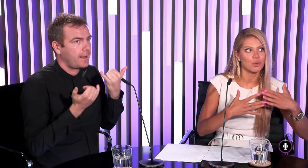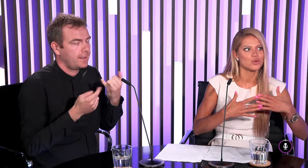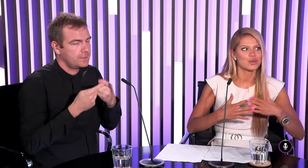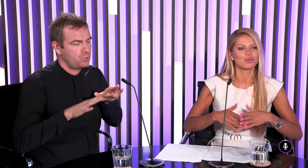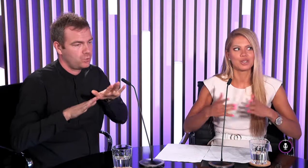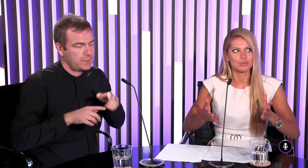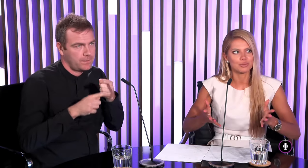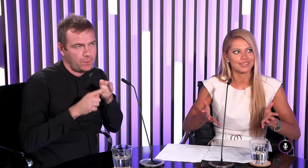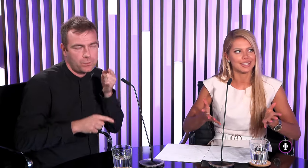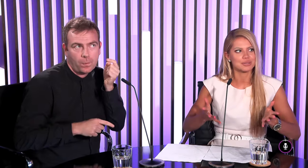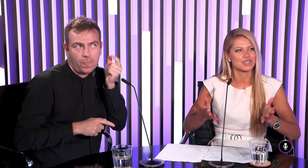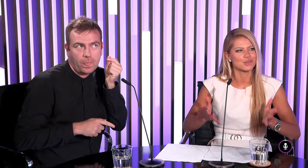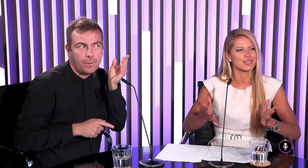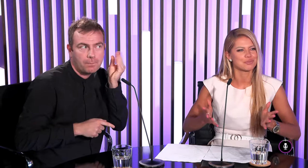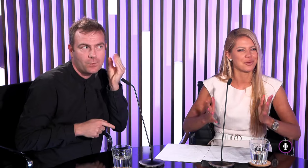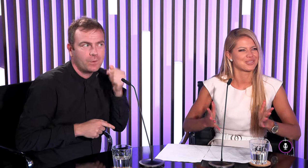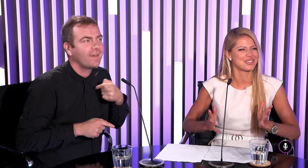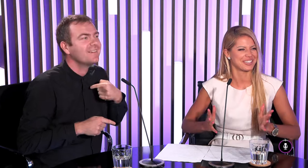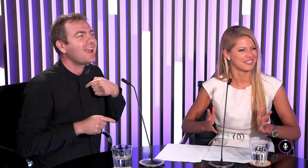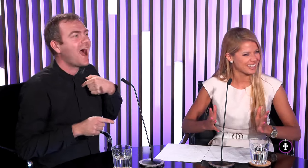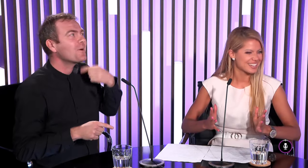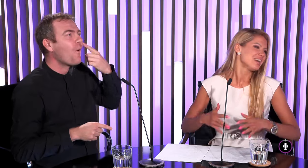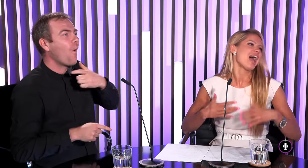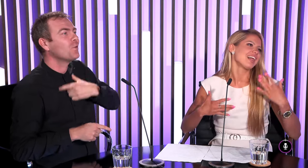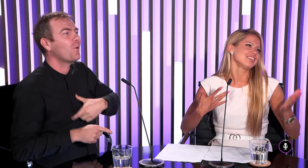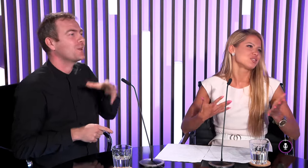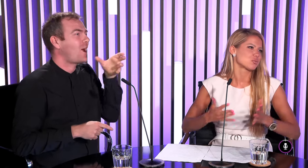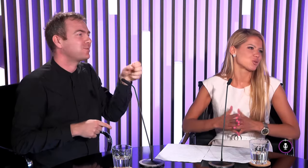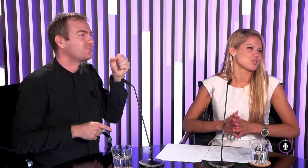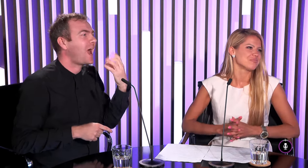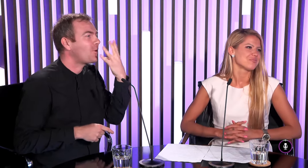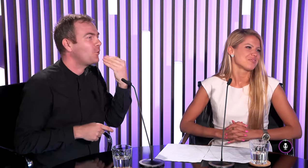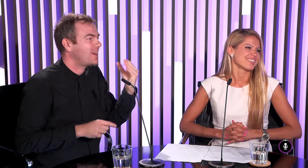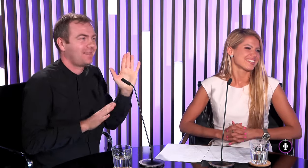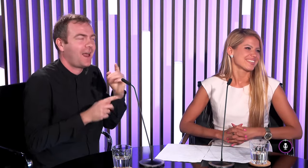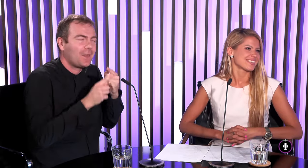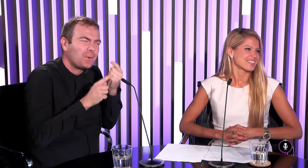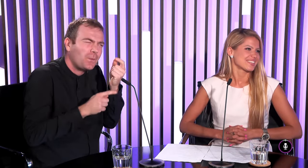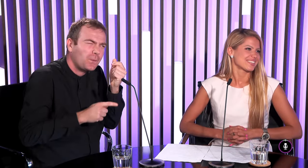tak tiež niečo, že počujem to nie, že by som bola taký expert, že dokážem odčítavať ale niečo počujem.